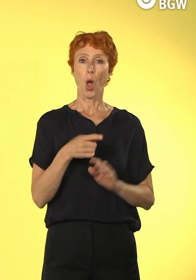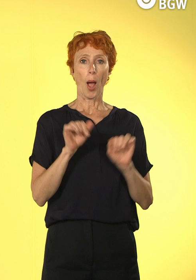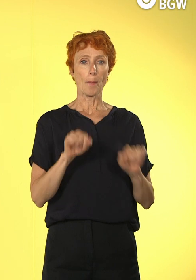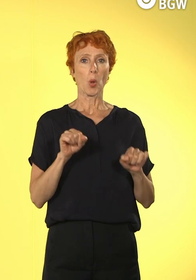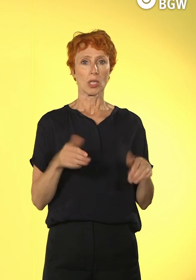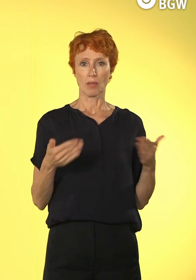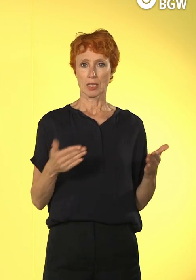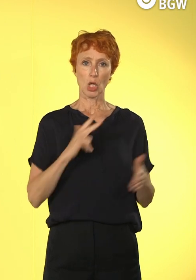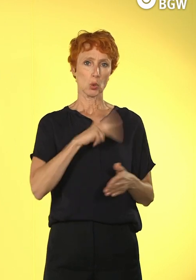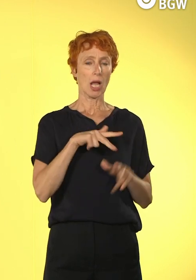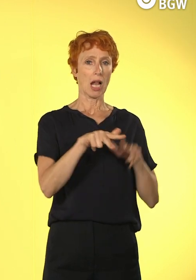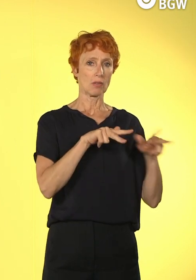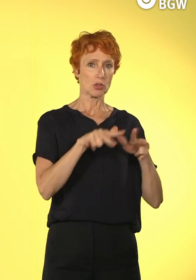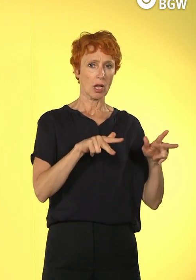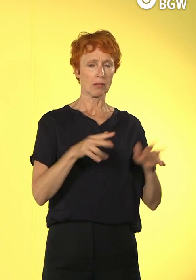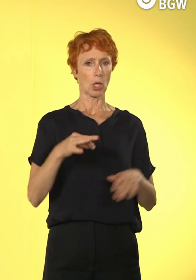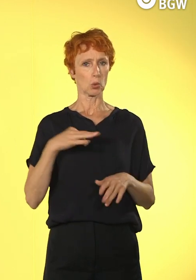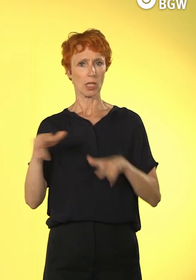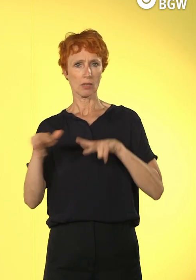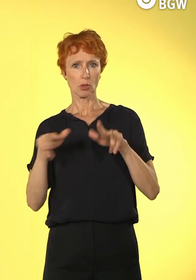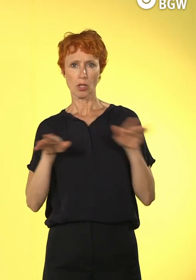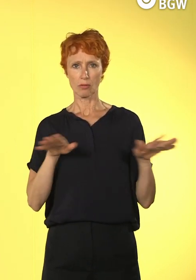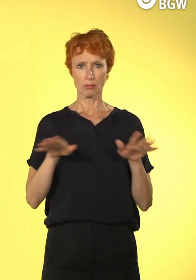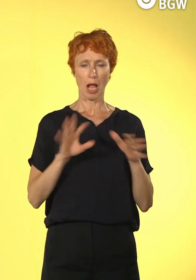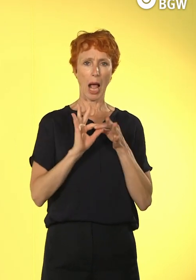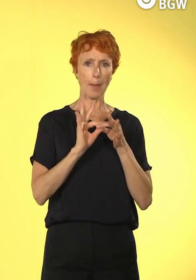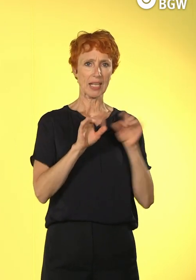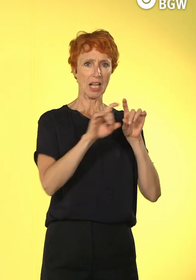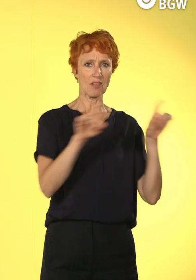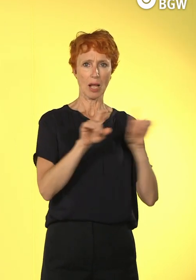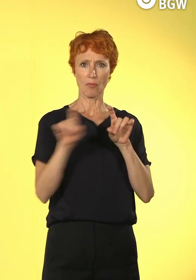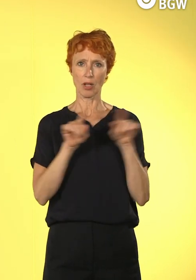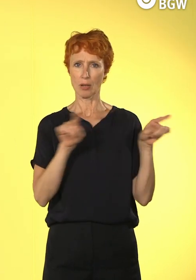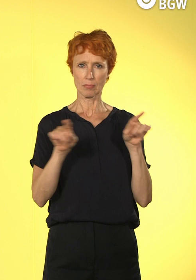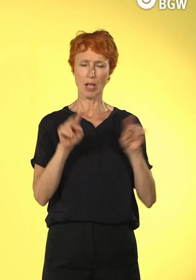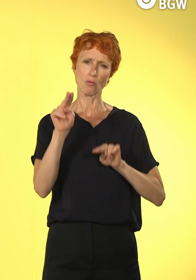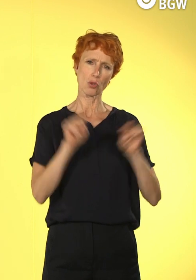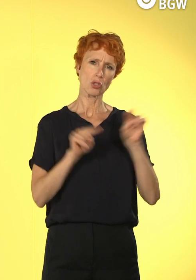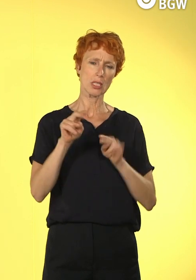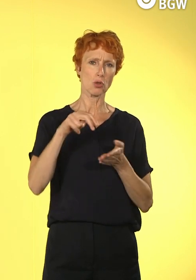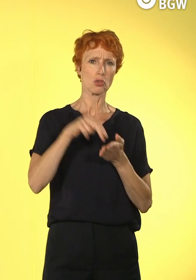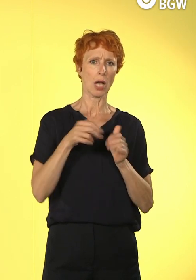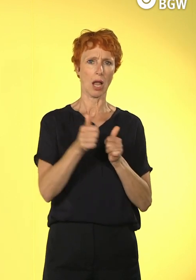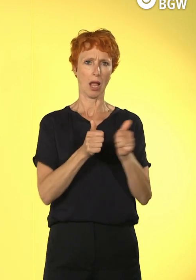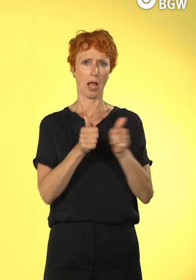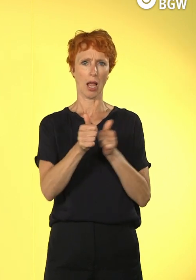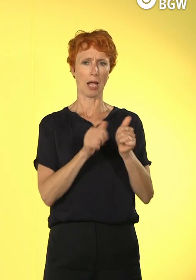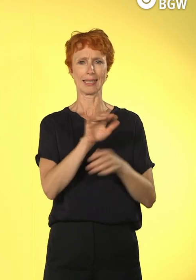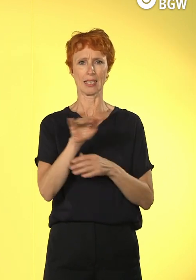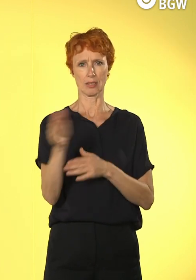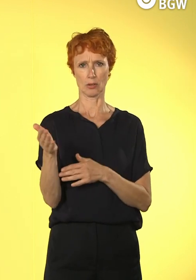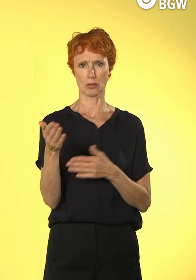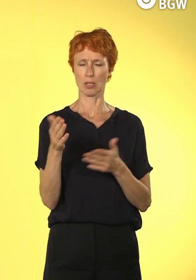Gesundheitswirtschaft je nach Unternehmen einen unterschiedlichen Stand haben in Sachen Digitalisierung. Die einen sind, Klammer auf,